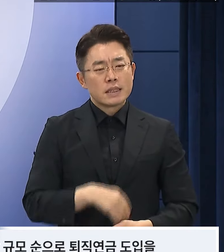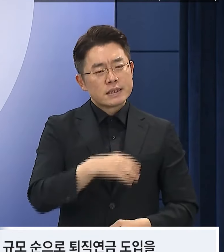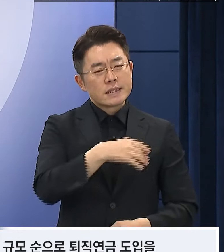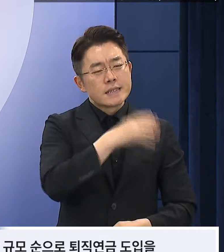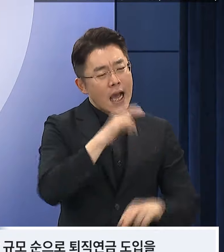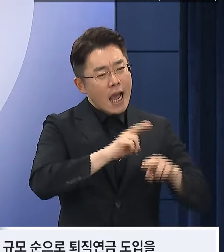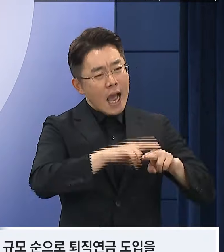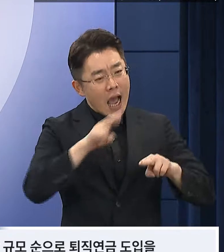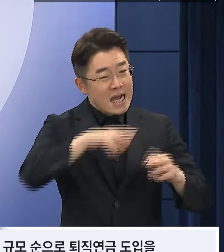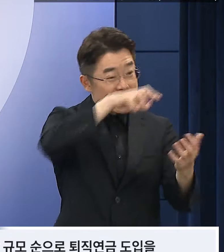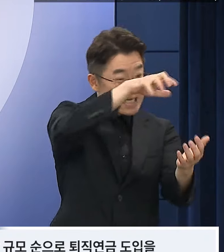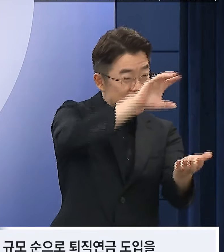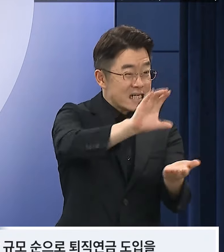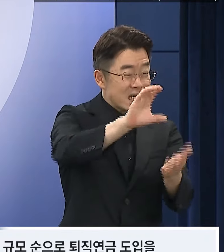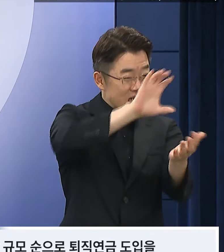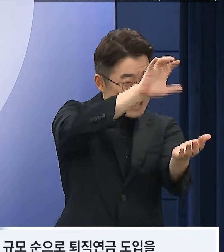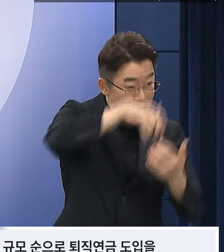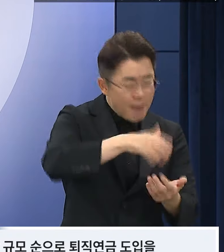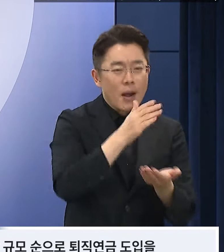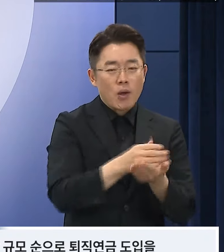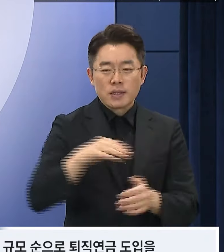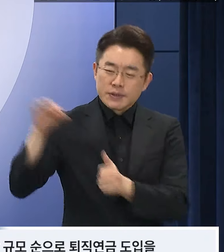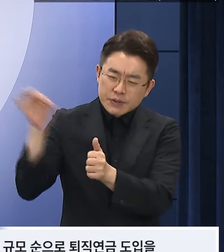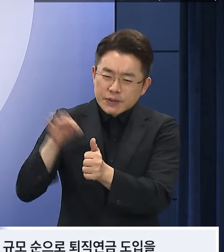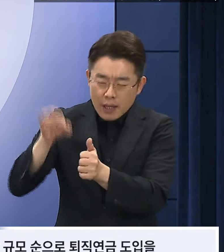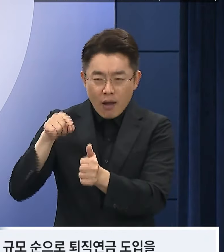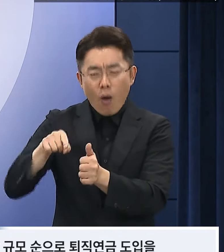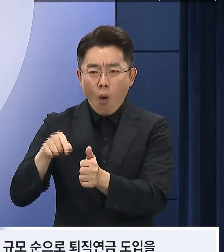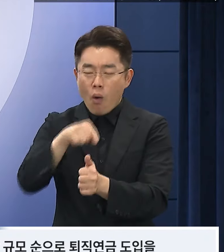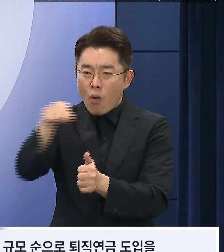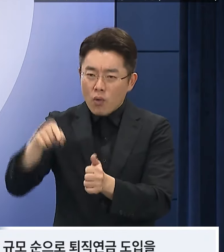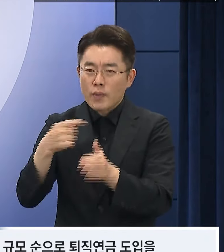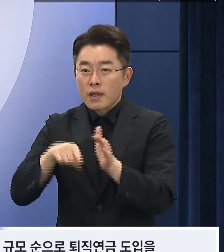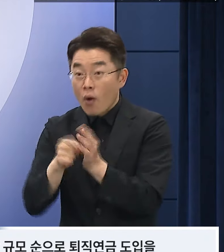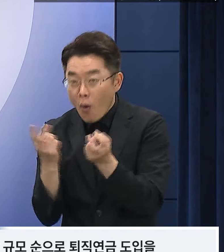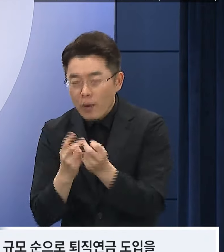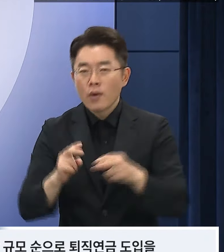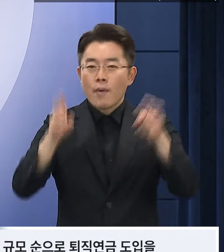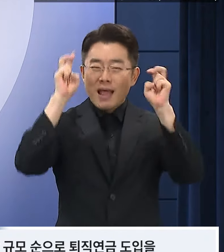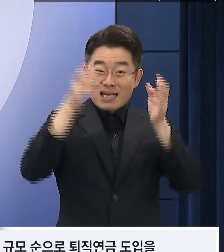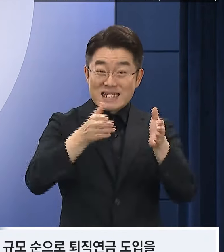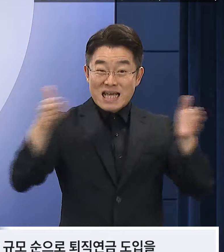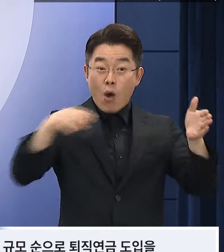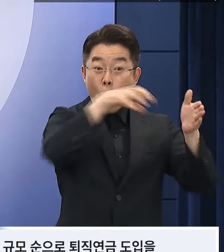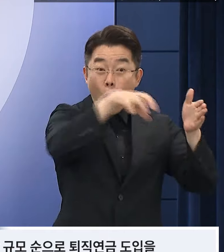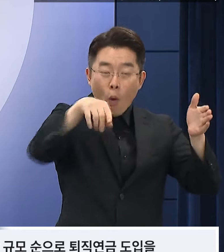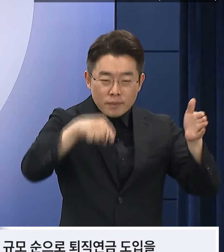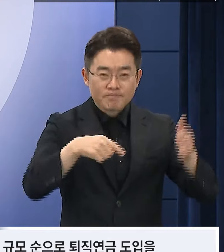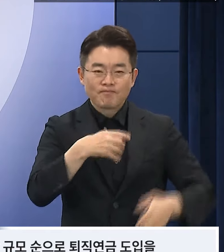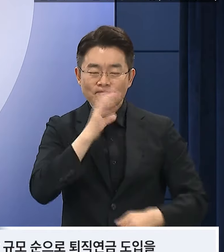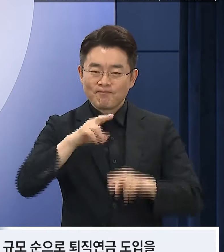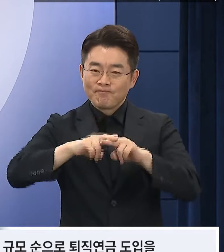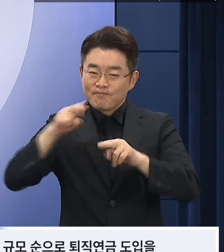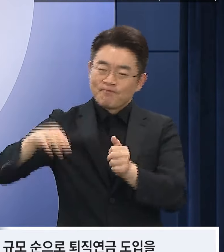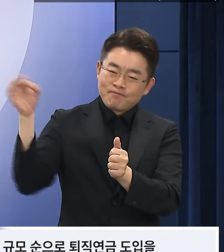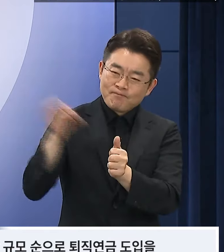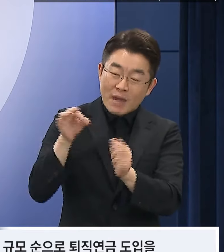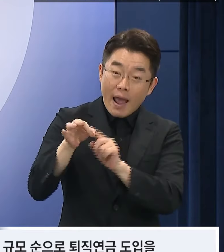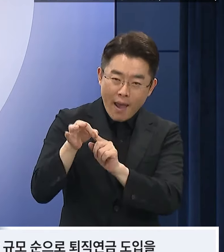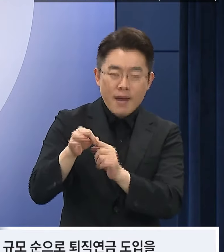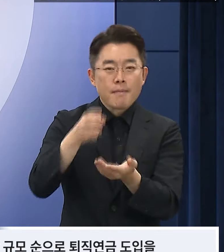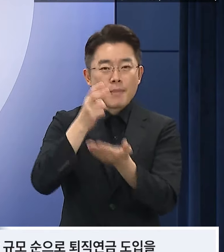퇴직연금 제도가 확산되도록 사업장 규모 순으로 퇴직연금 도입을 단계적으로